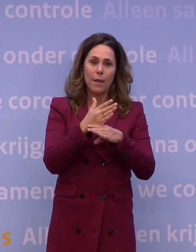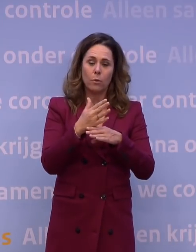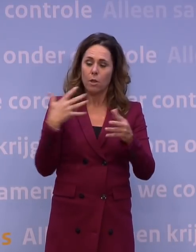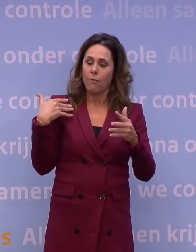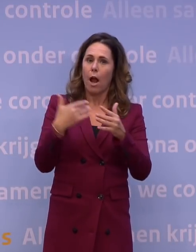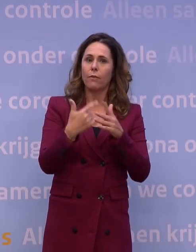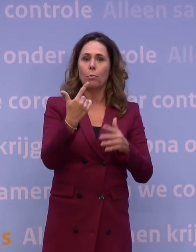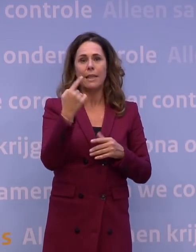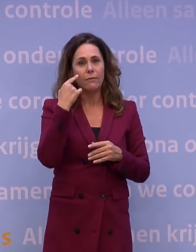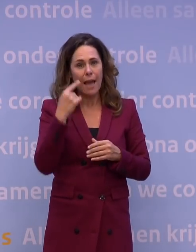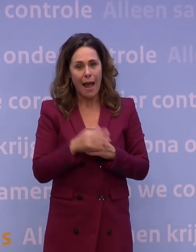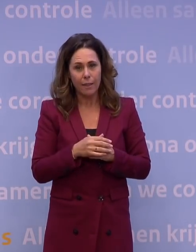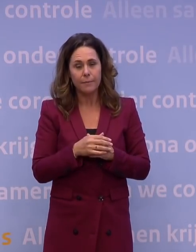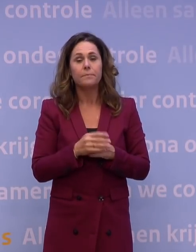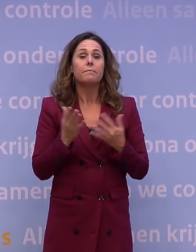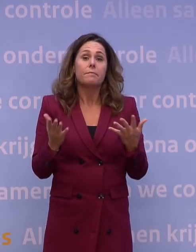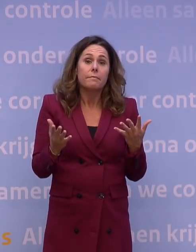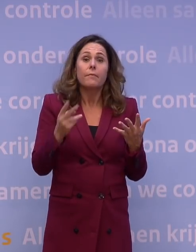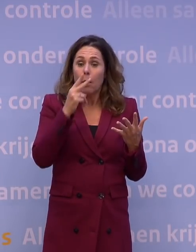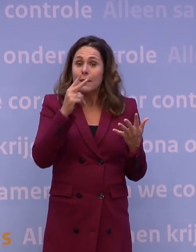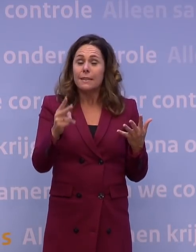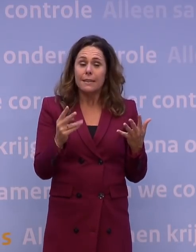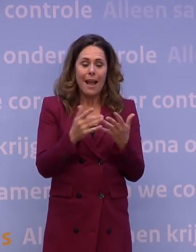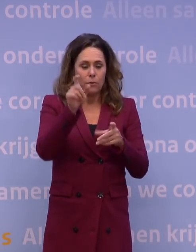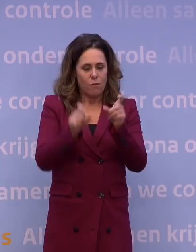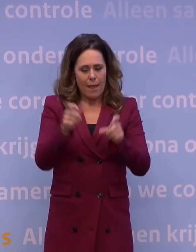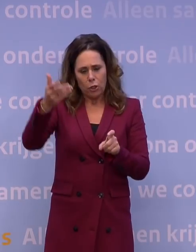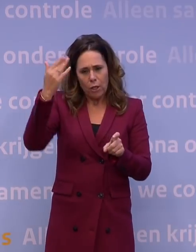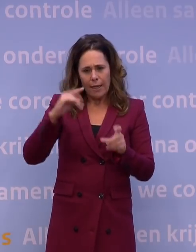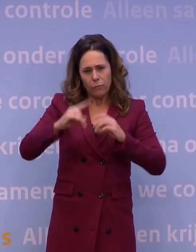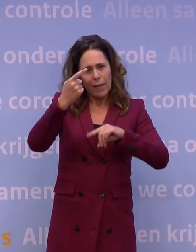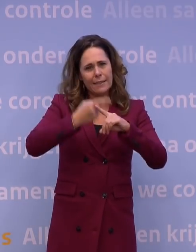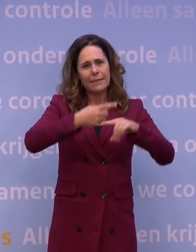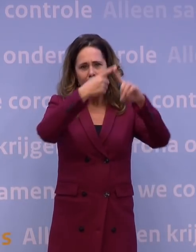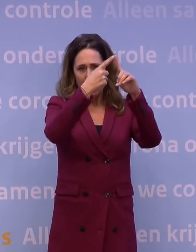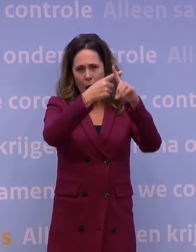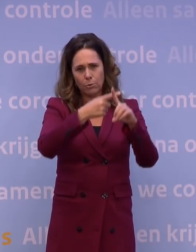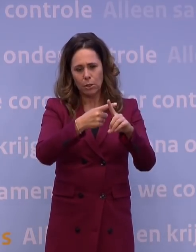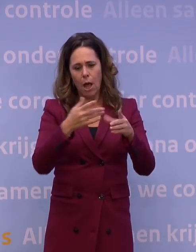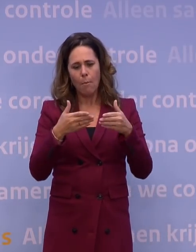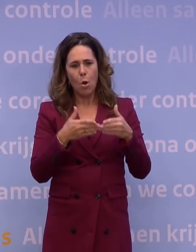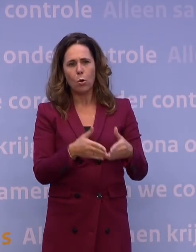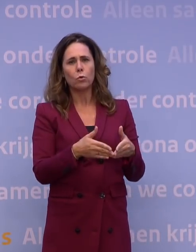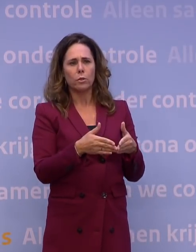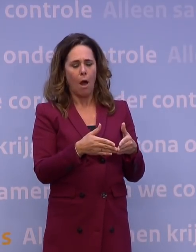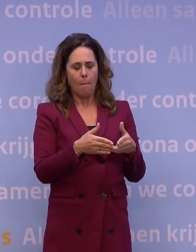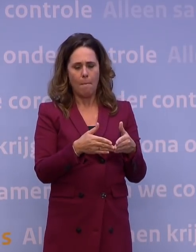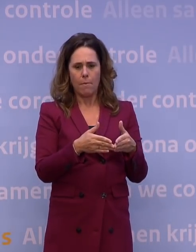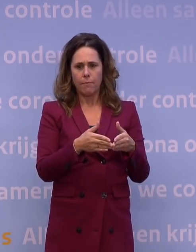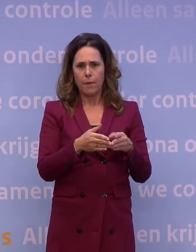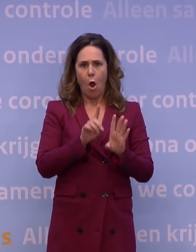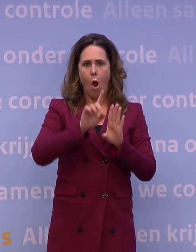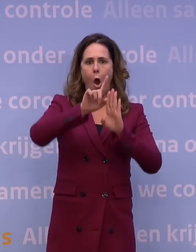dagen. En we hebben inderdaad gezien dat een aantal weken geleden voor het eerst Amsterdam en Rotterdam dat begonnen te overschrijden.